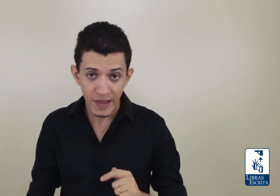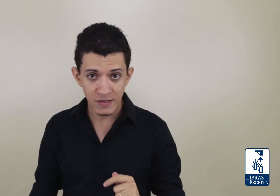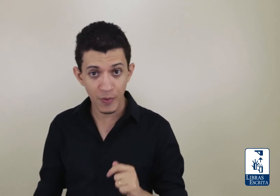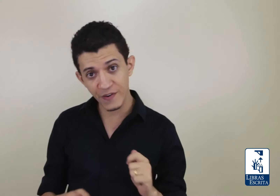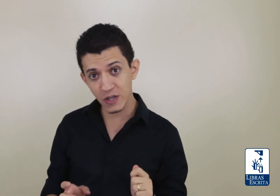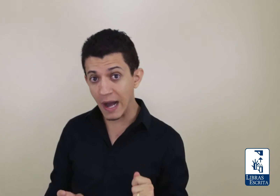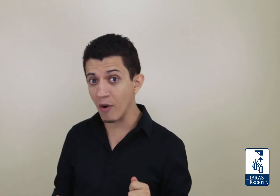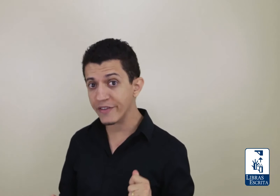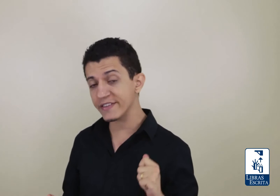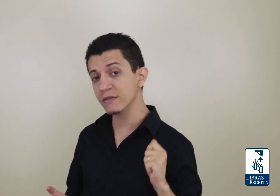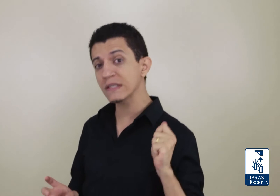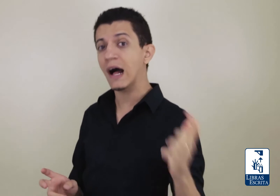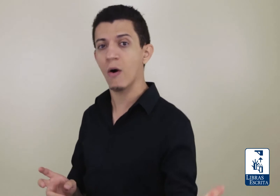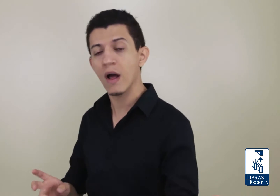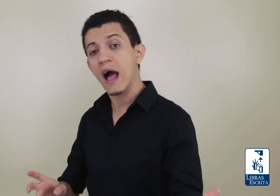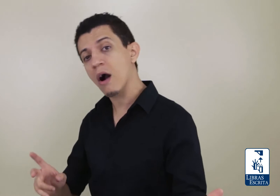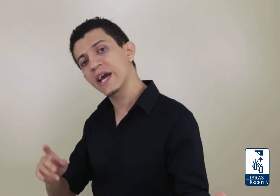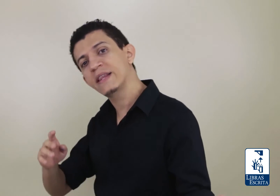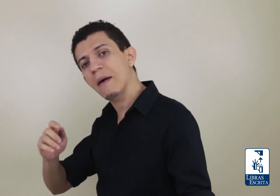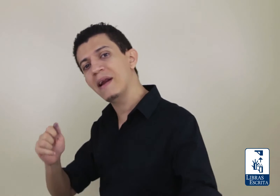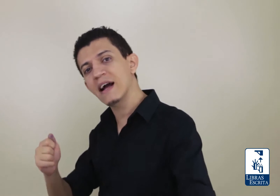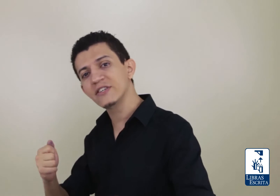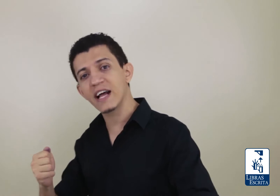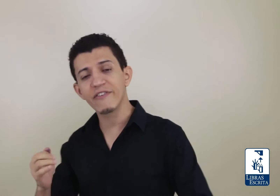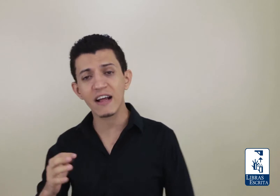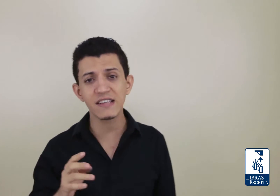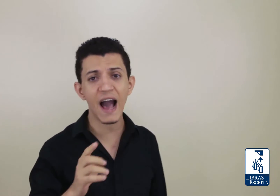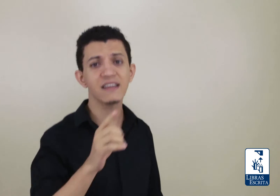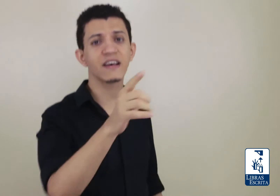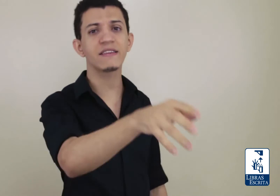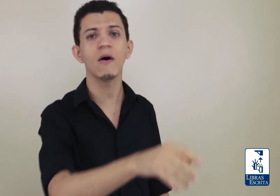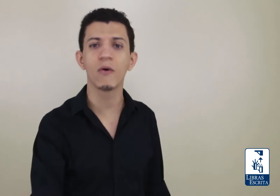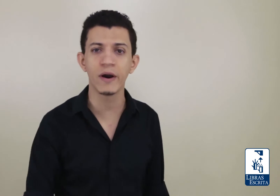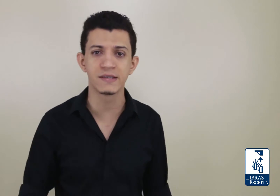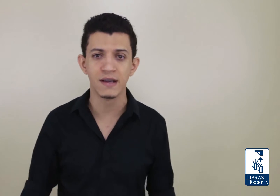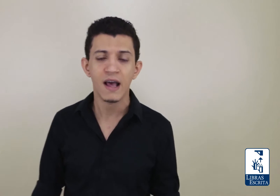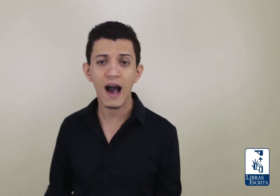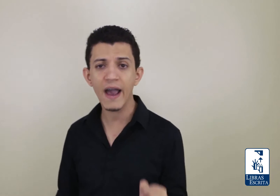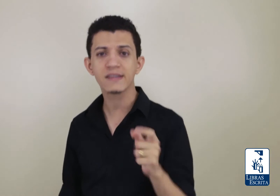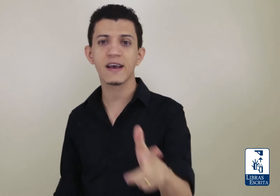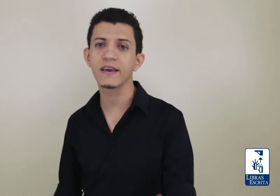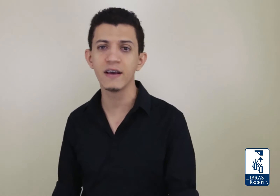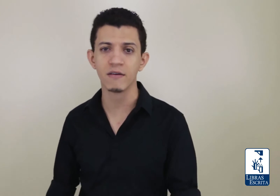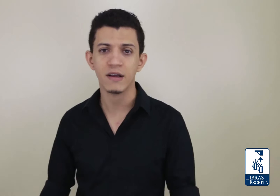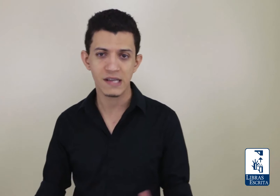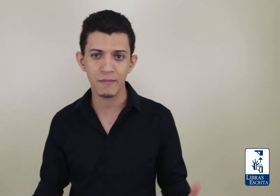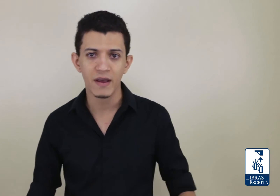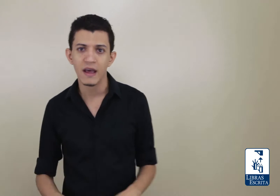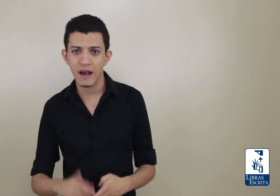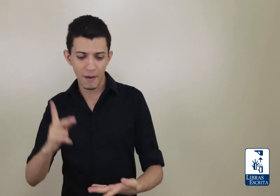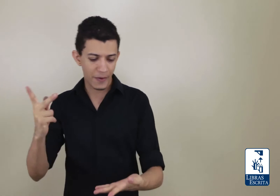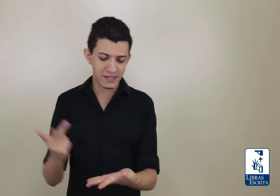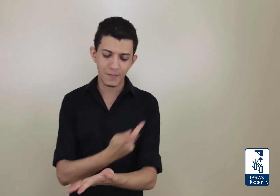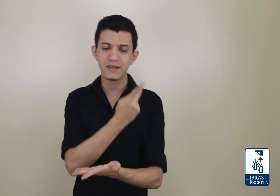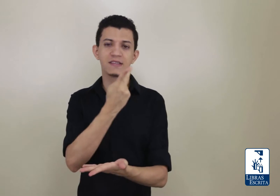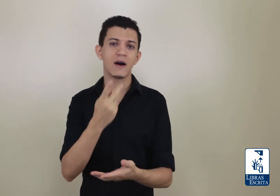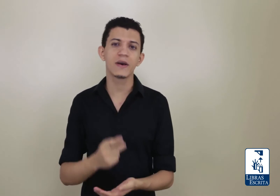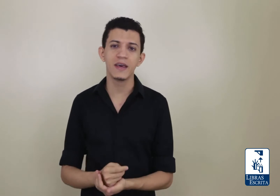O professor acabou de fazer um sinal, alguém tem a brilhante ideia de falar assim, ah, isso aí é tal coisa, ah, isso é aquilo, sabe? Por exemplo, esse sinal aqui.